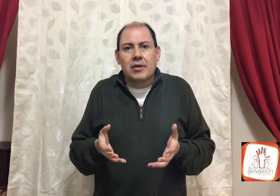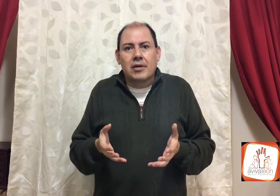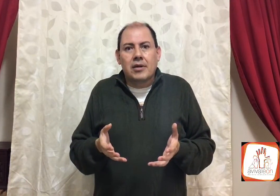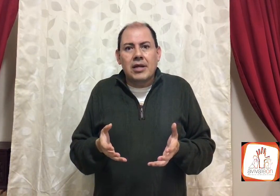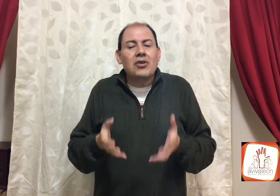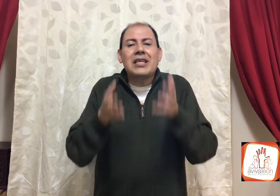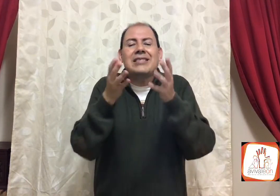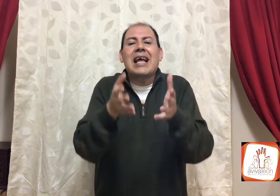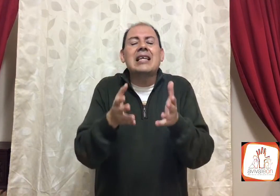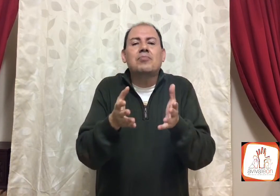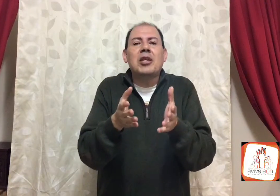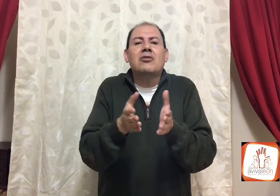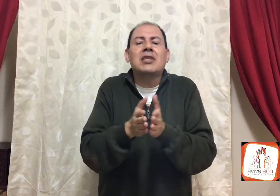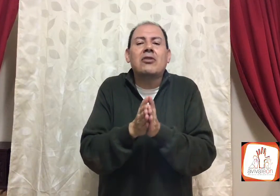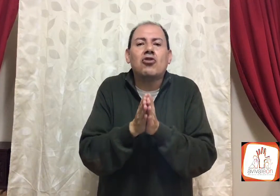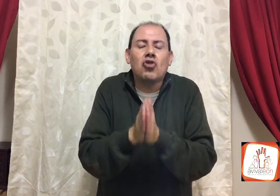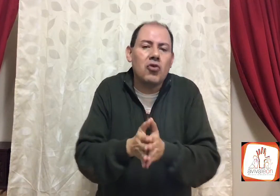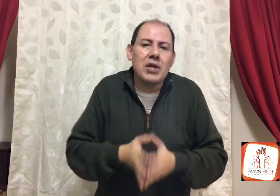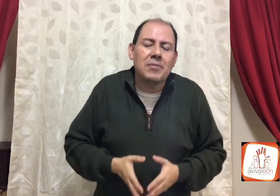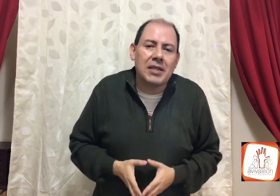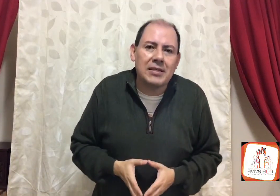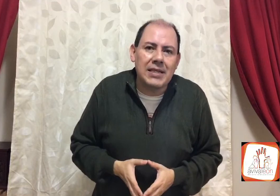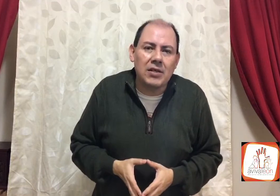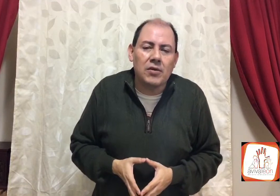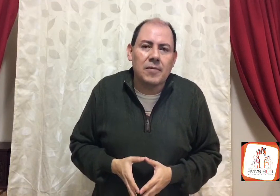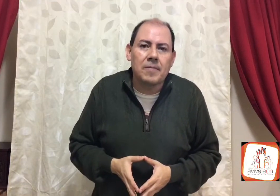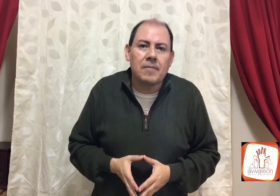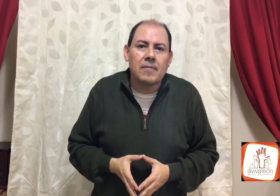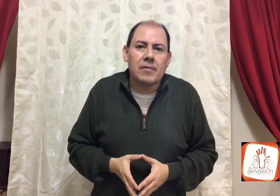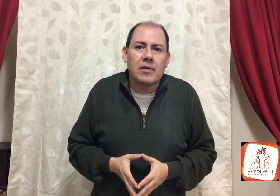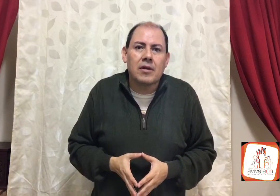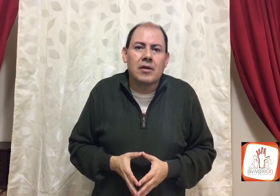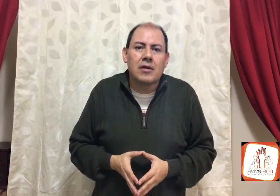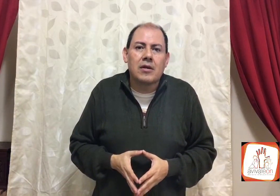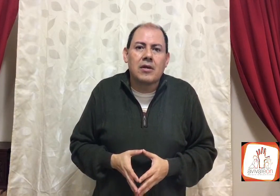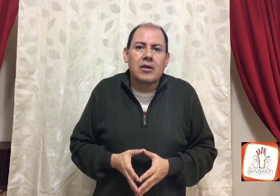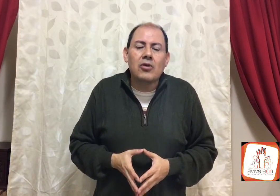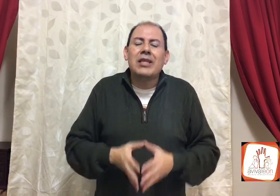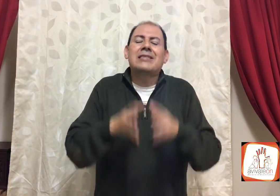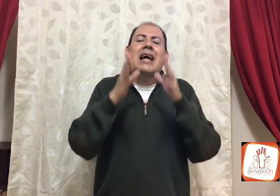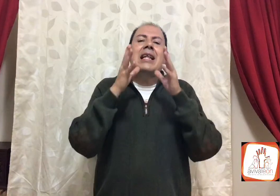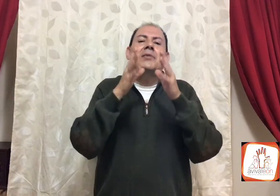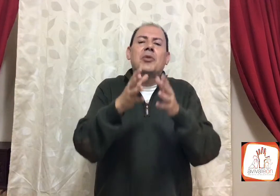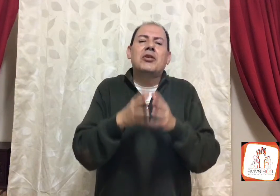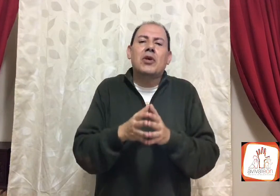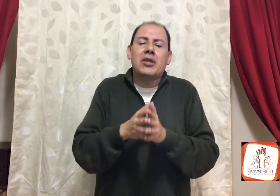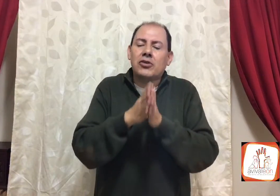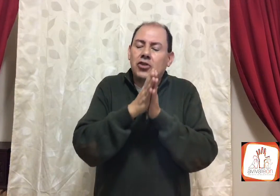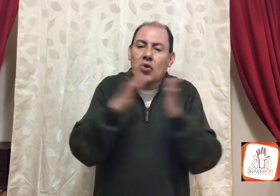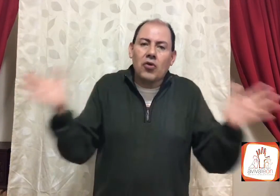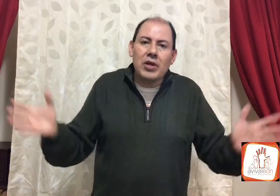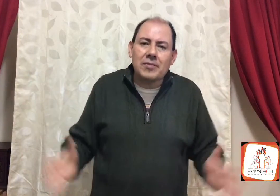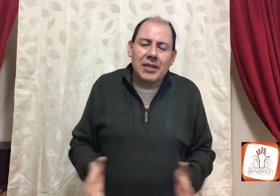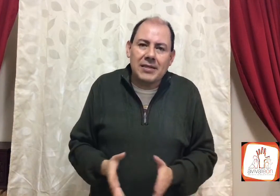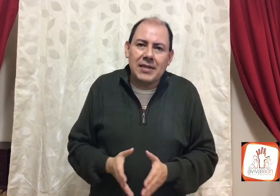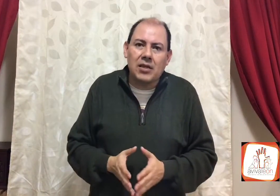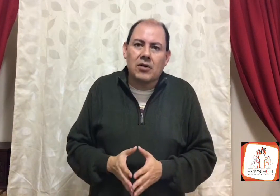y donde está el Espíritu Santo, todo es bendecido, donde está el Espíritu de Dios, todo es bendecido,